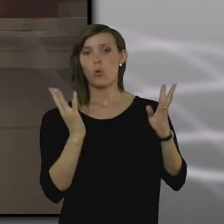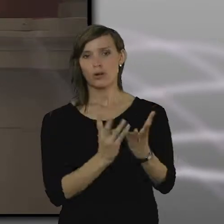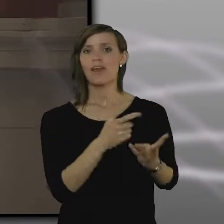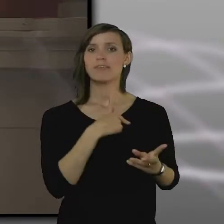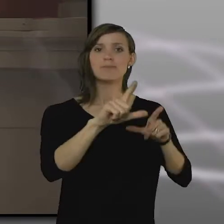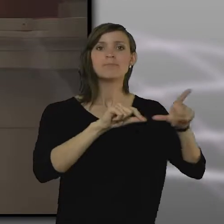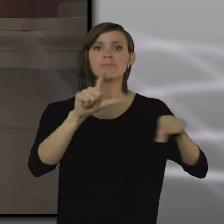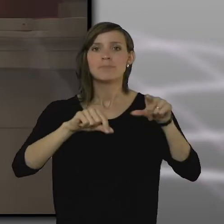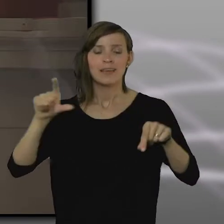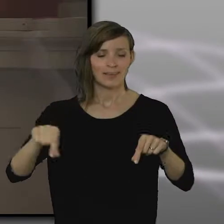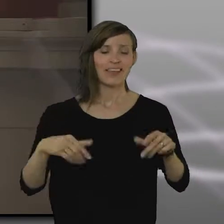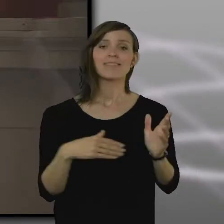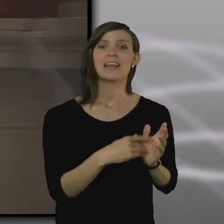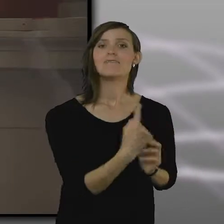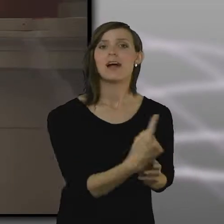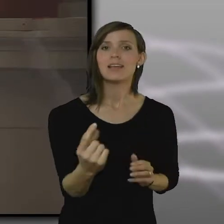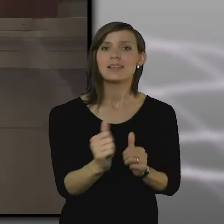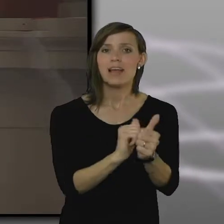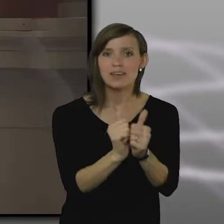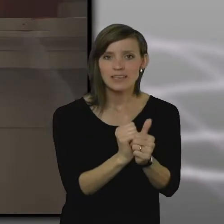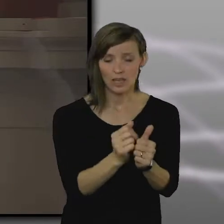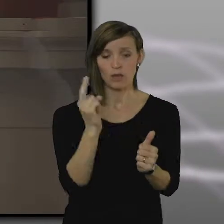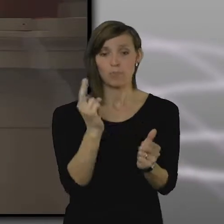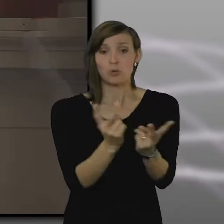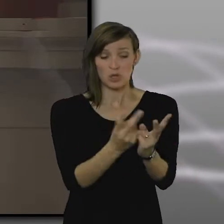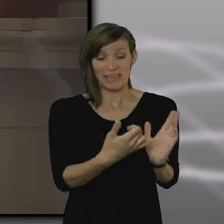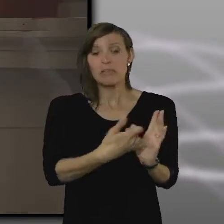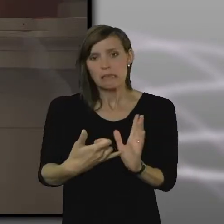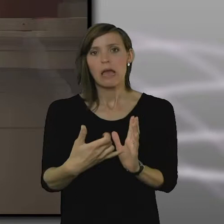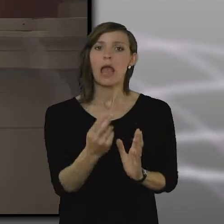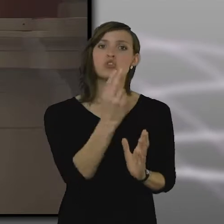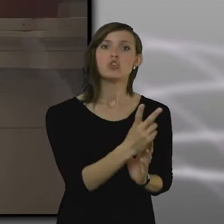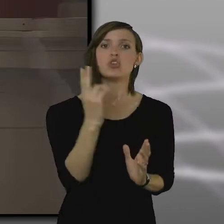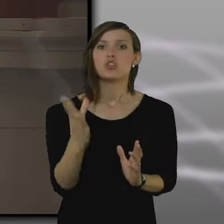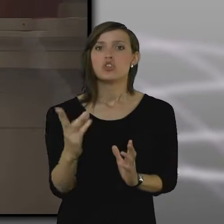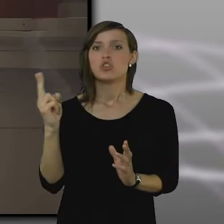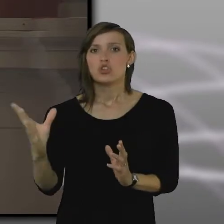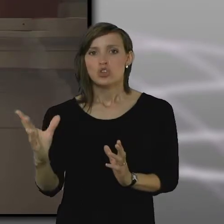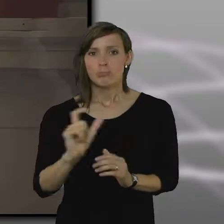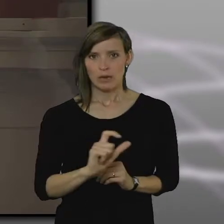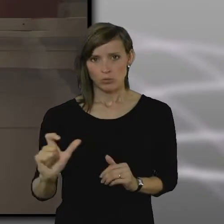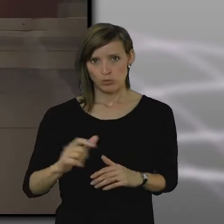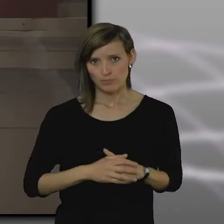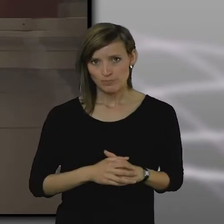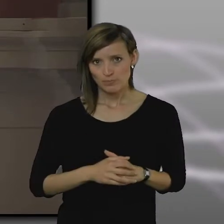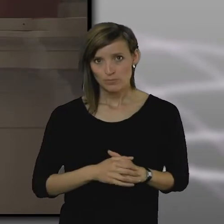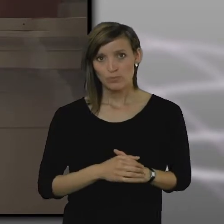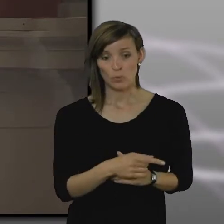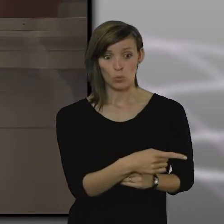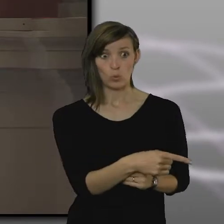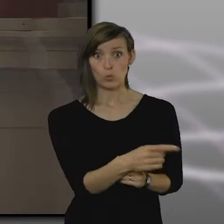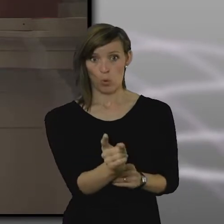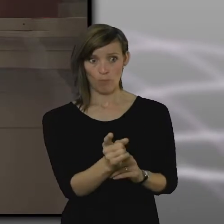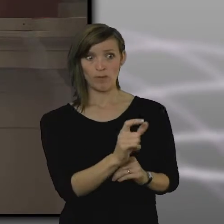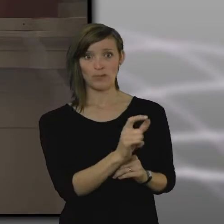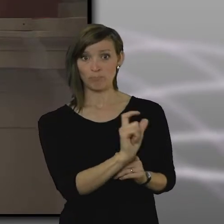människor vid varje tävling. Och som ni förstår så är de här människorna alldeles helt viktiga för att